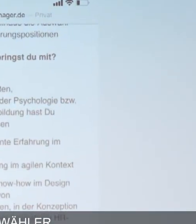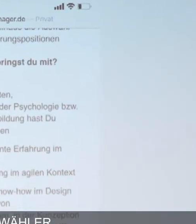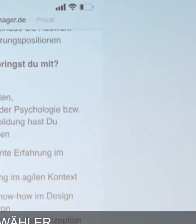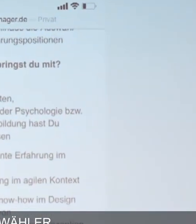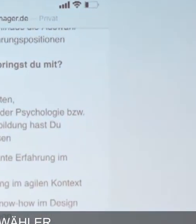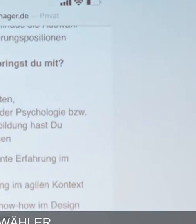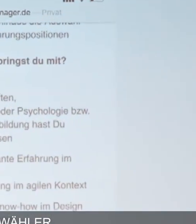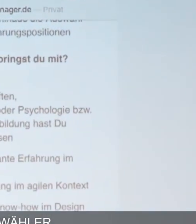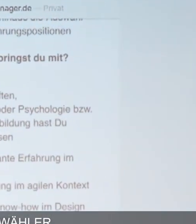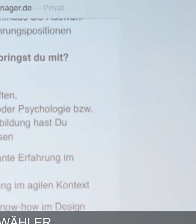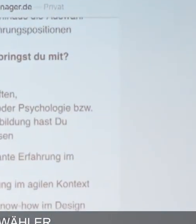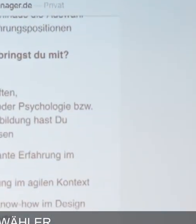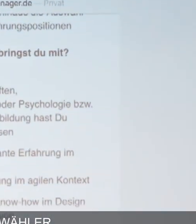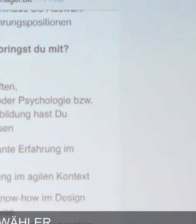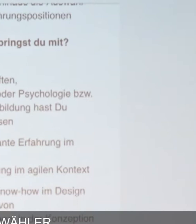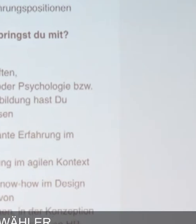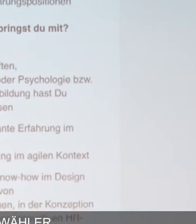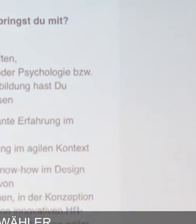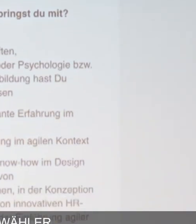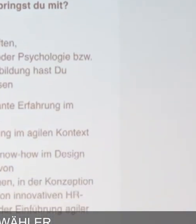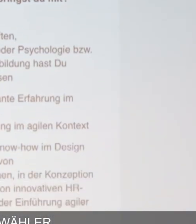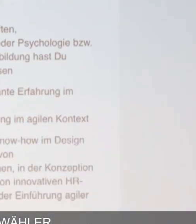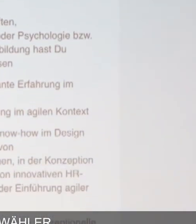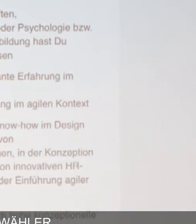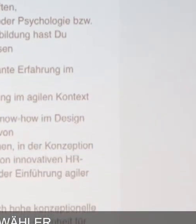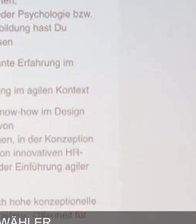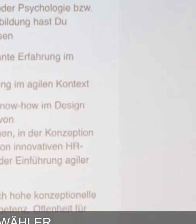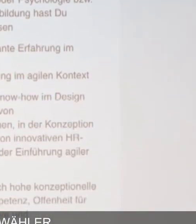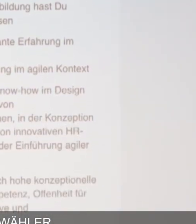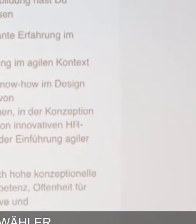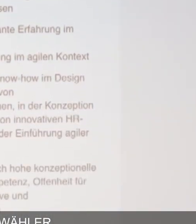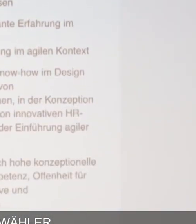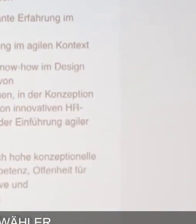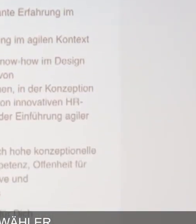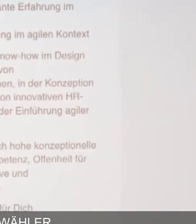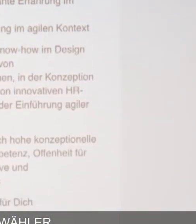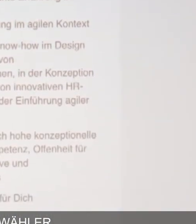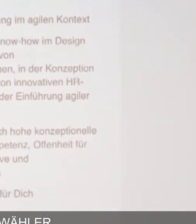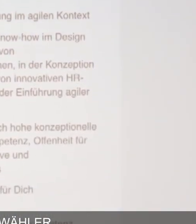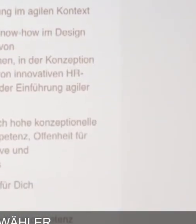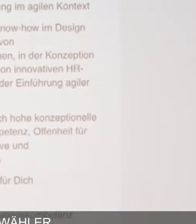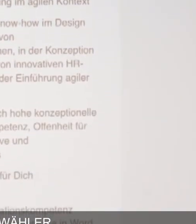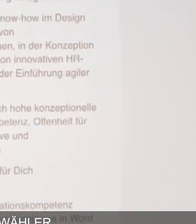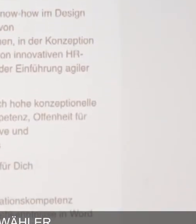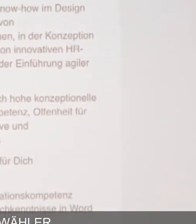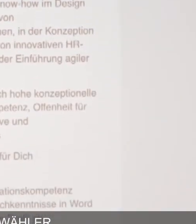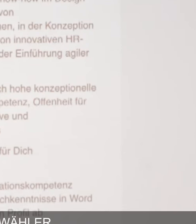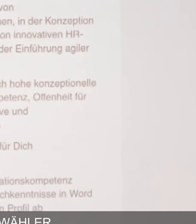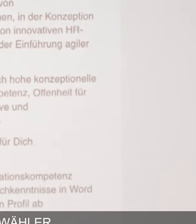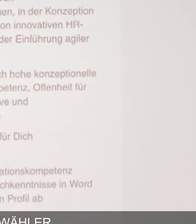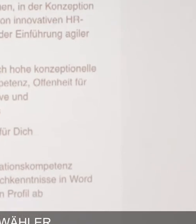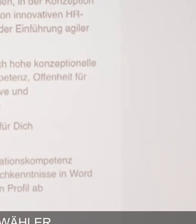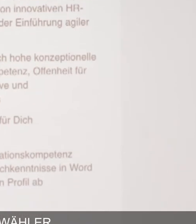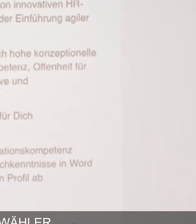Detail sogar höher als die Ansprüche, die an den Bewerber nach der Stellenausschreibung zu richten sind, die wir heute beschließen